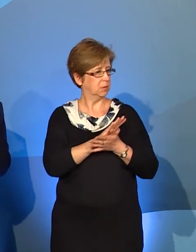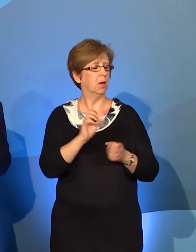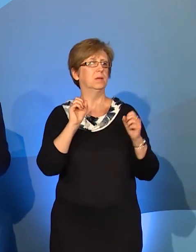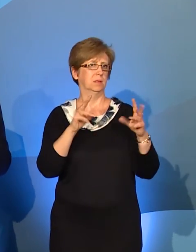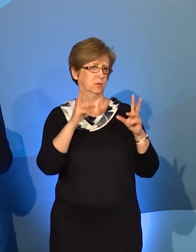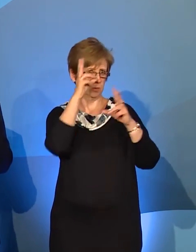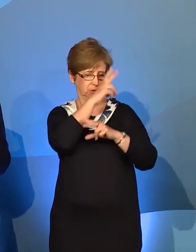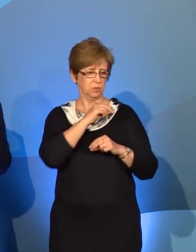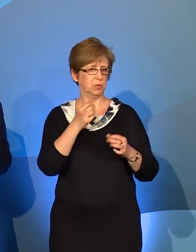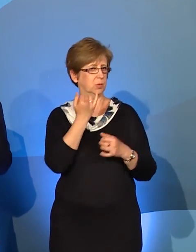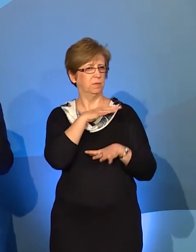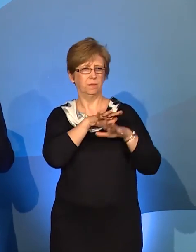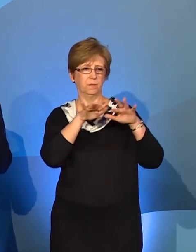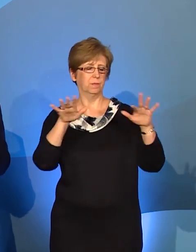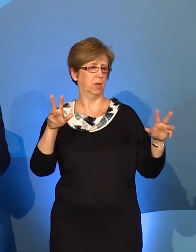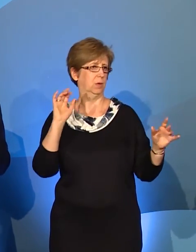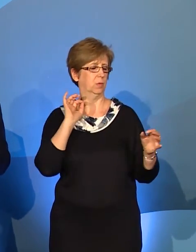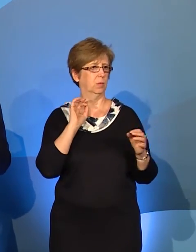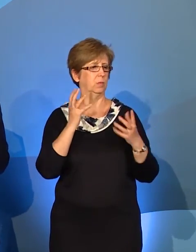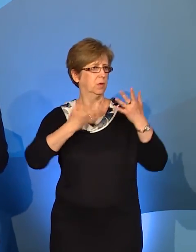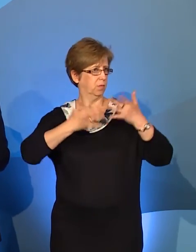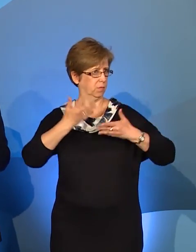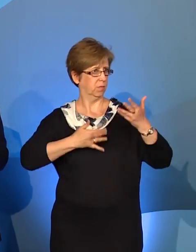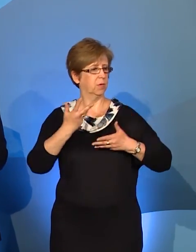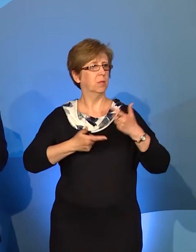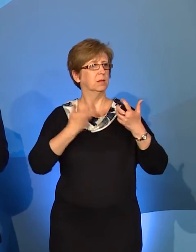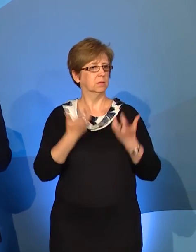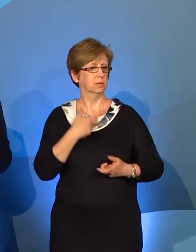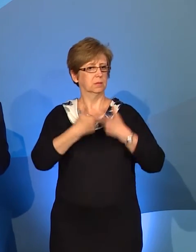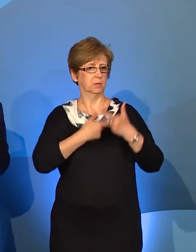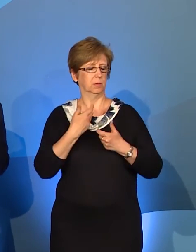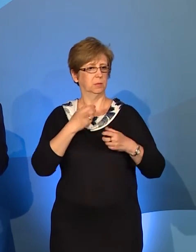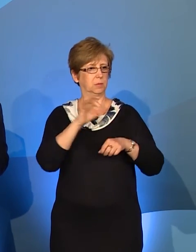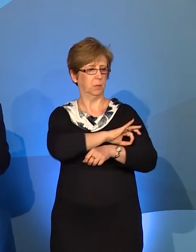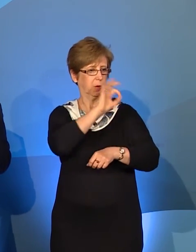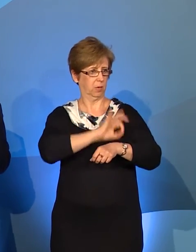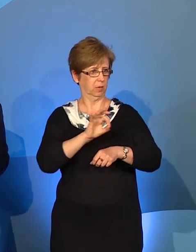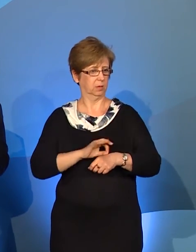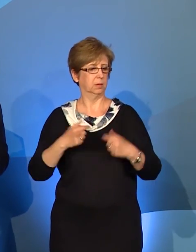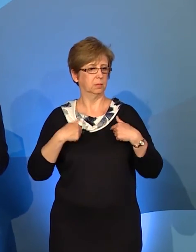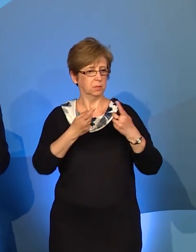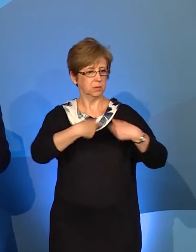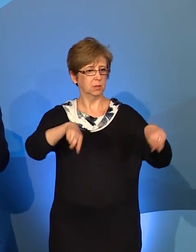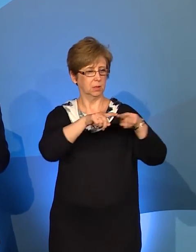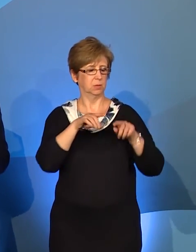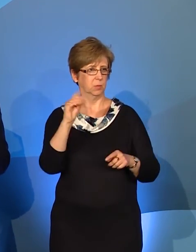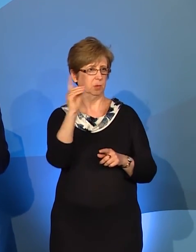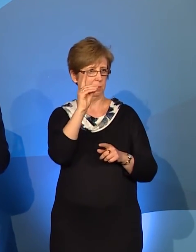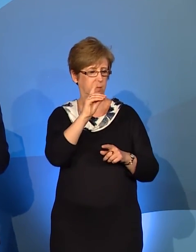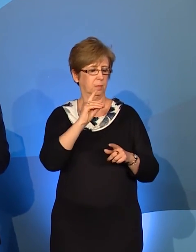informatycy, bardzo by chcieli budować takie, tworzyć takie projekty. Nasza pracownia, nasz zespół lingwistyczny, który zbiera dane, jest bardzo często